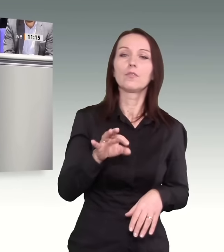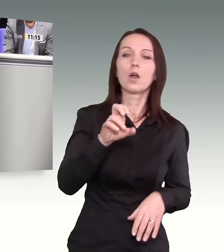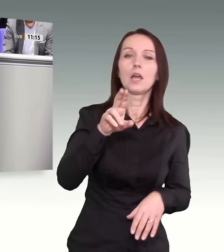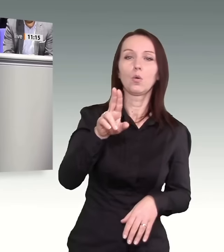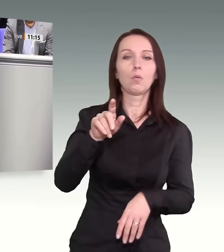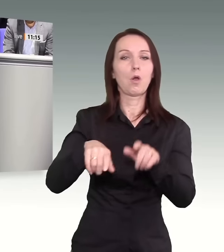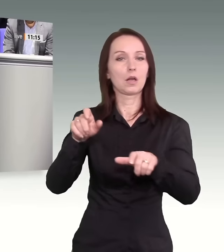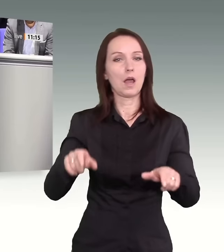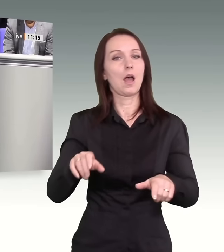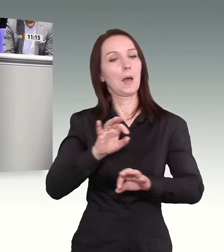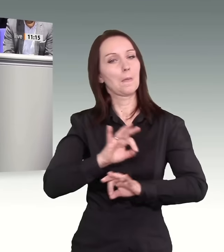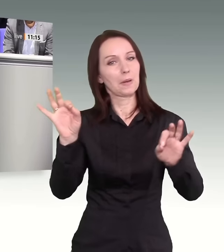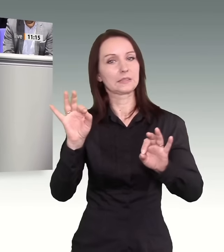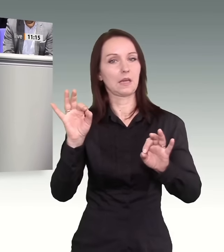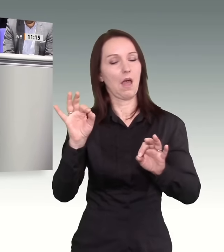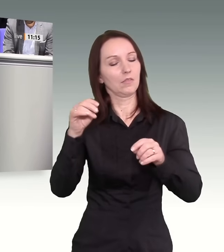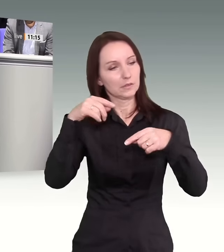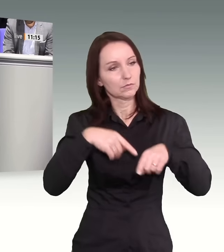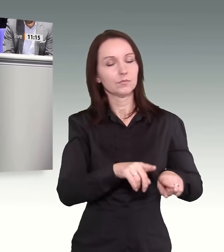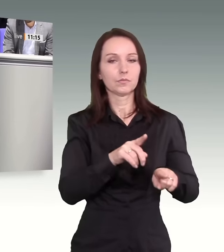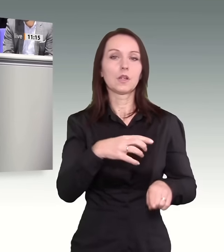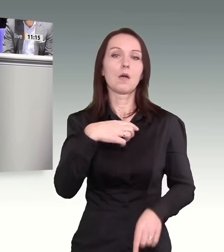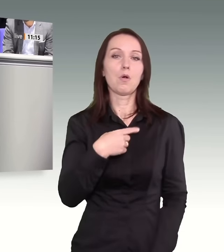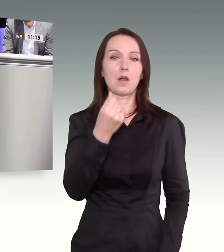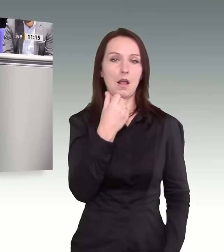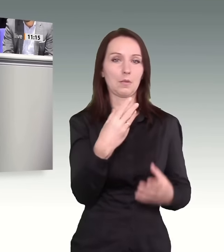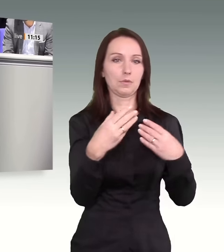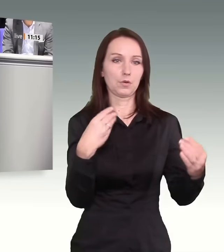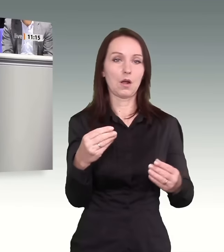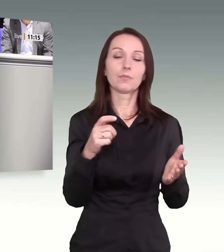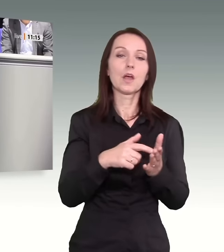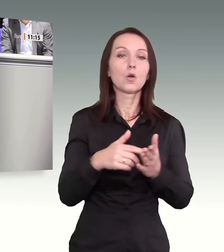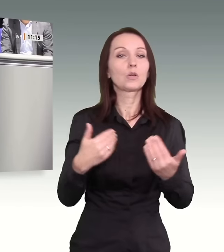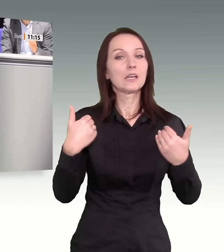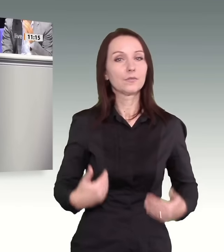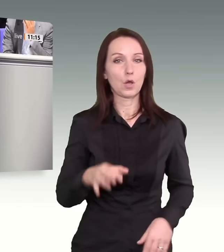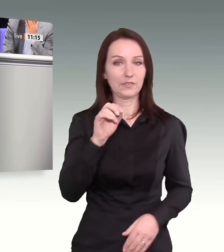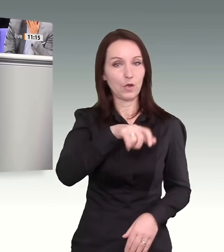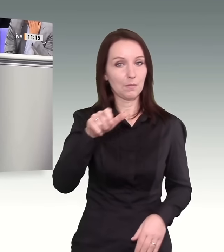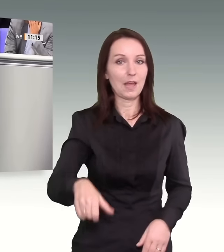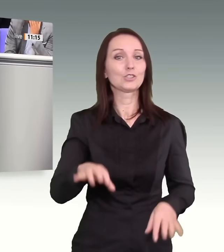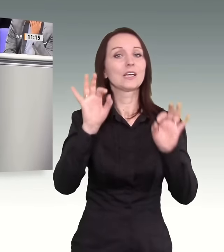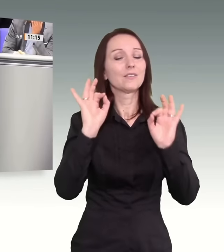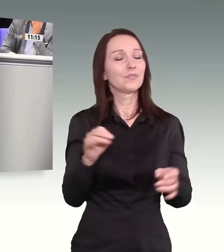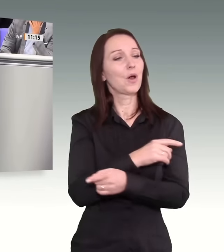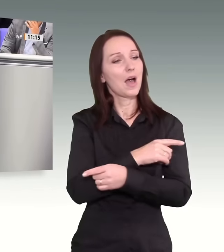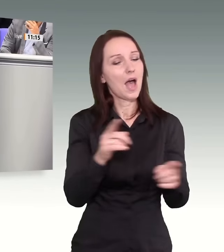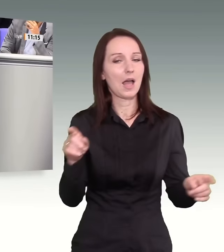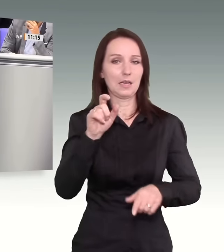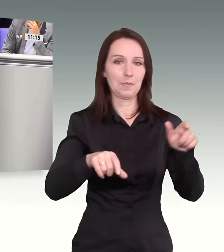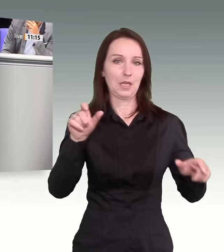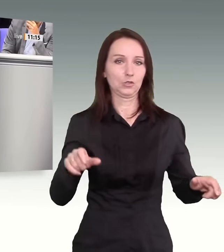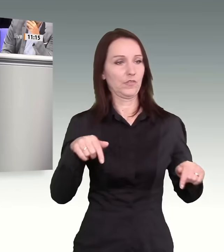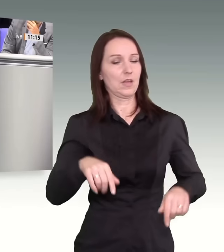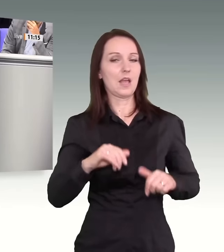EU-Bürgern zum Bürgergeld. Denn die Würde des Menschen gilt für alle Menschen, die hier leben. Für alle Menschen, die hier